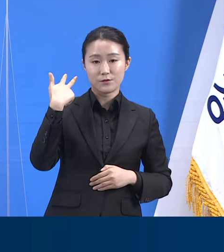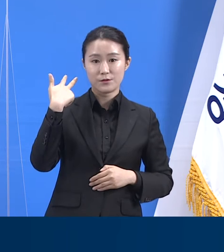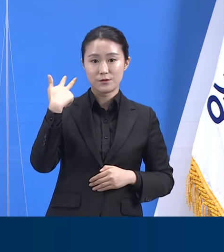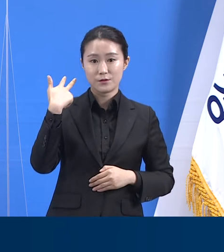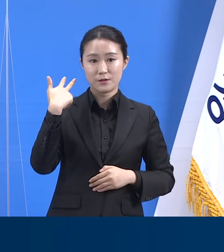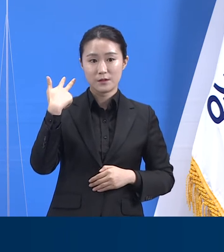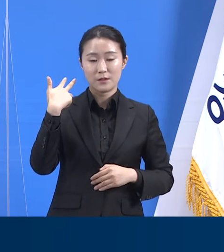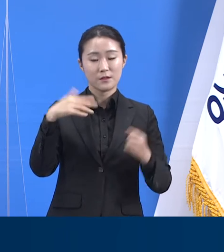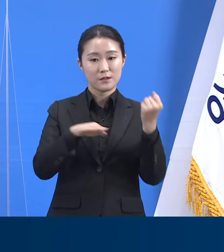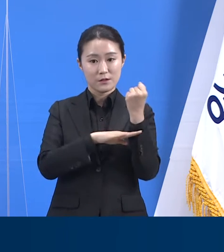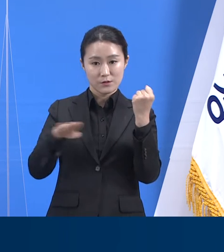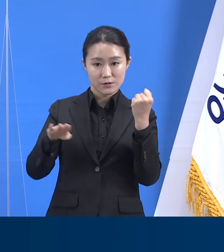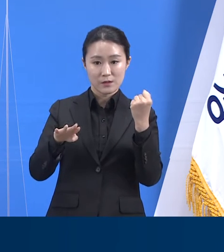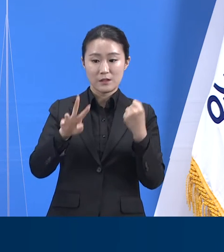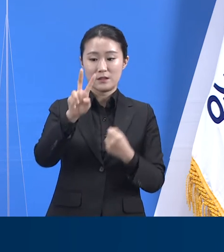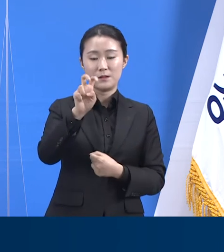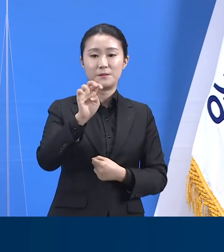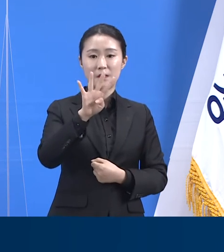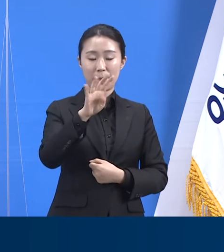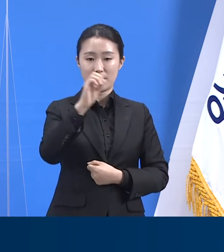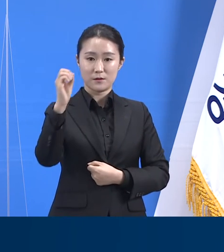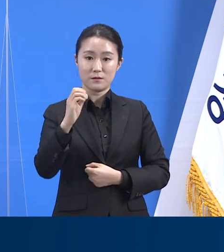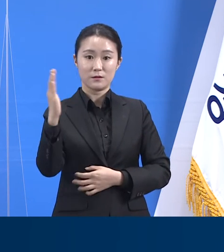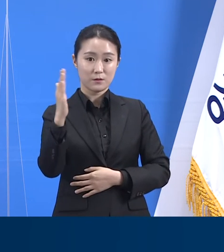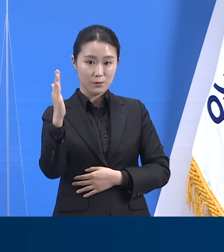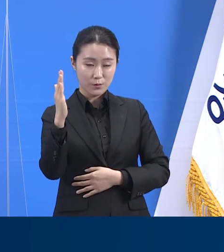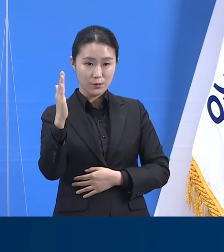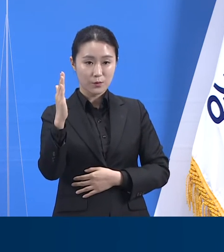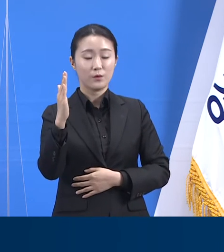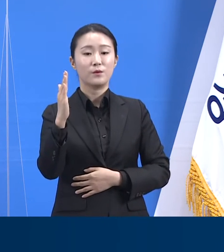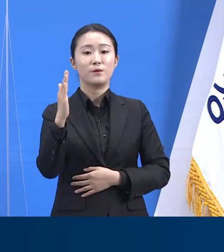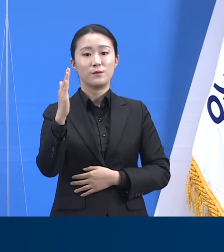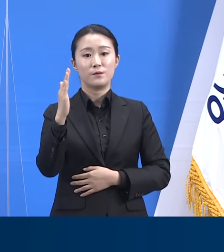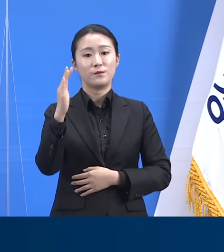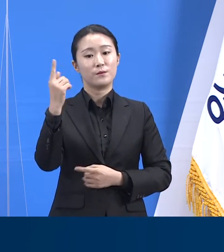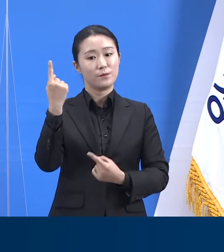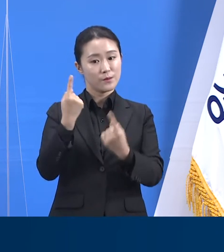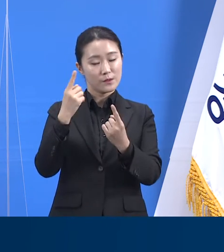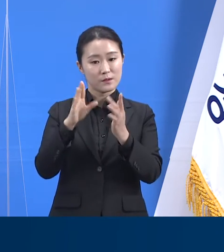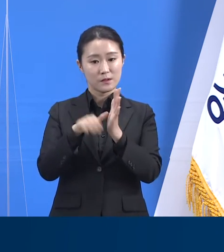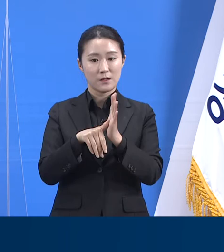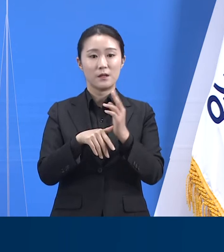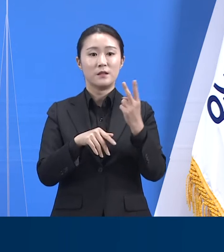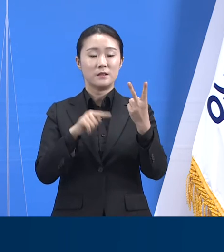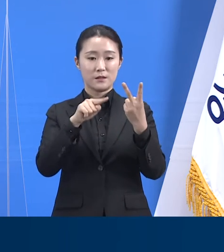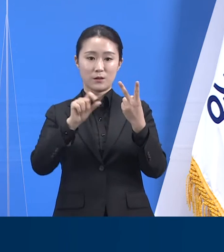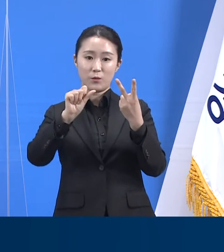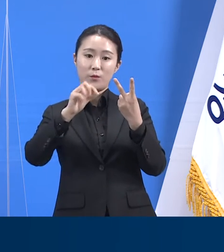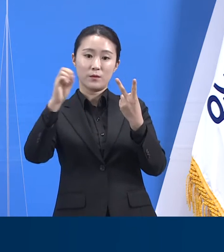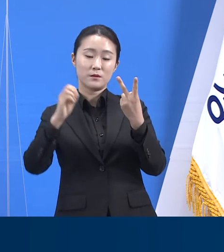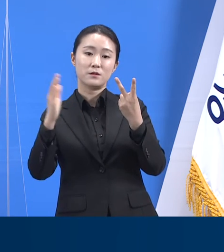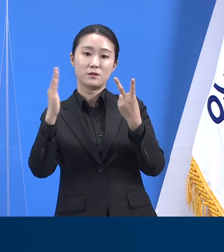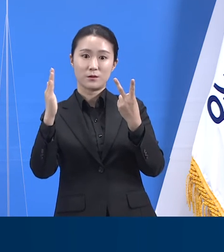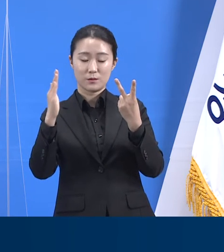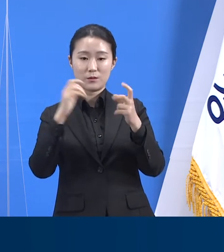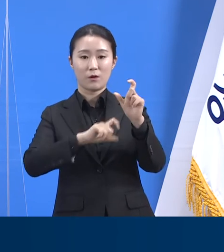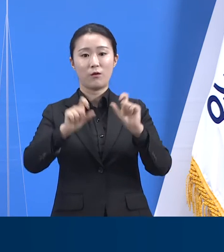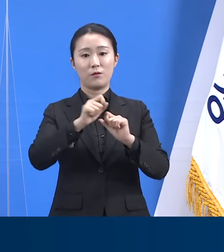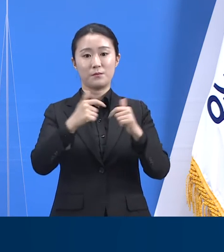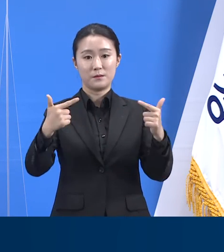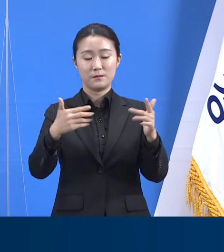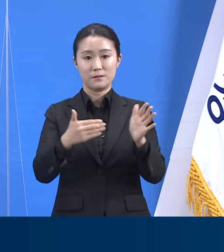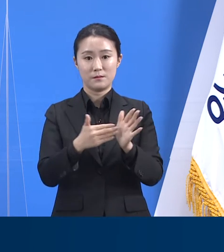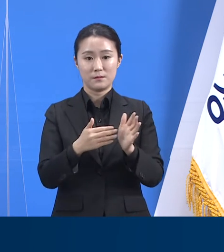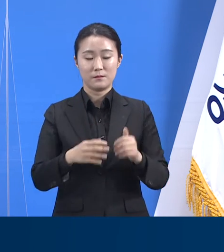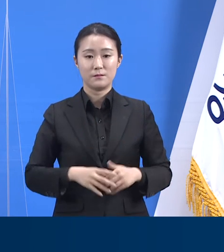% 가동률 대비 2.5%포인트 증가했습니다. 도가 운영하는 총 8개의